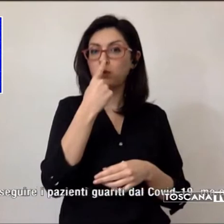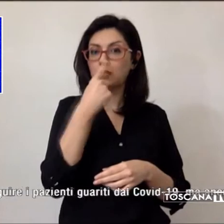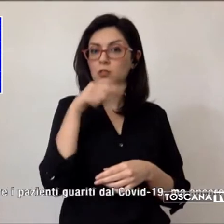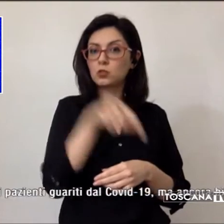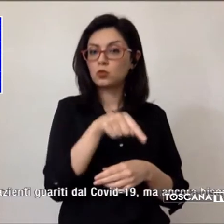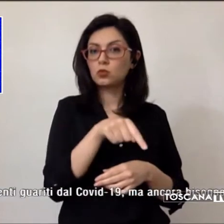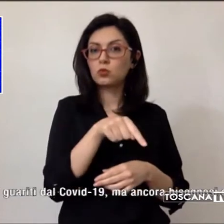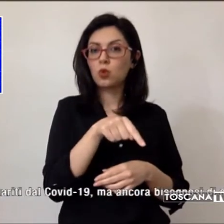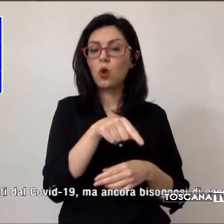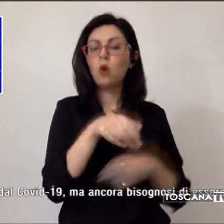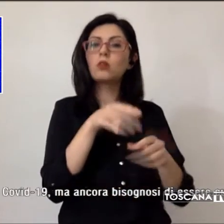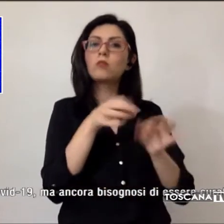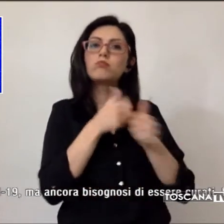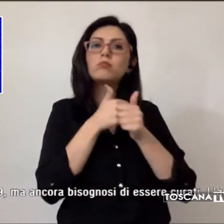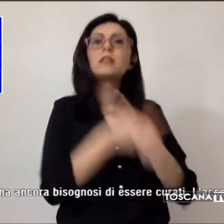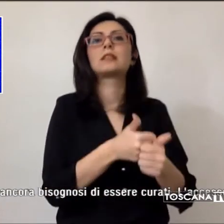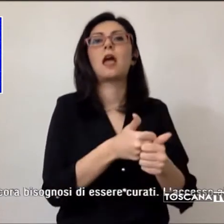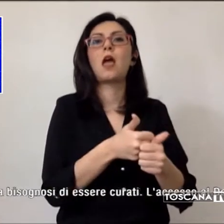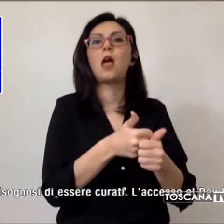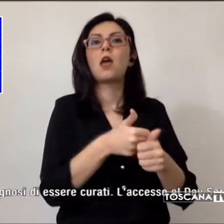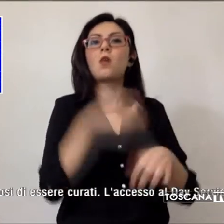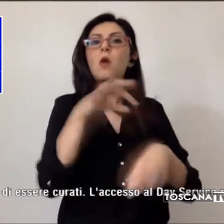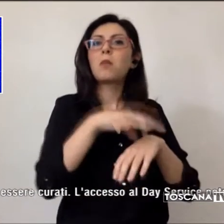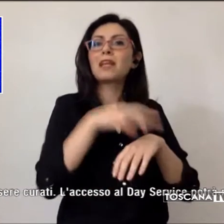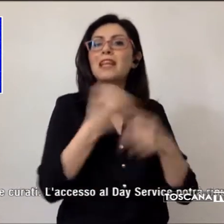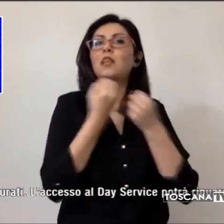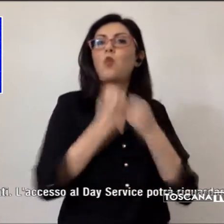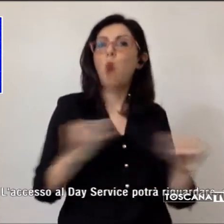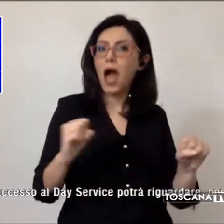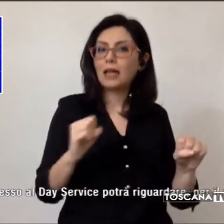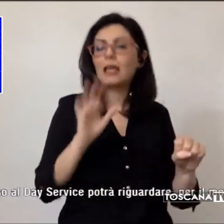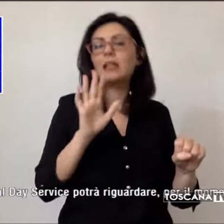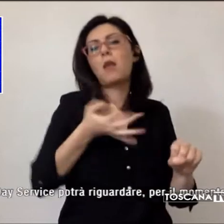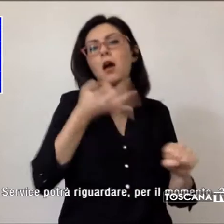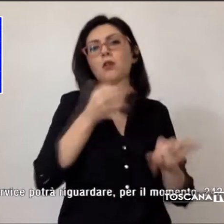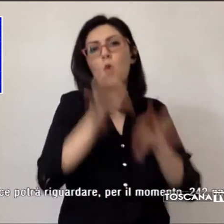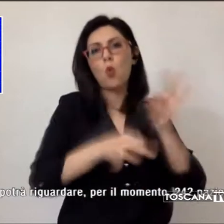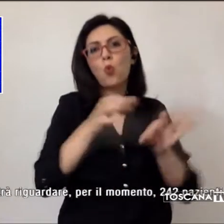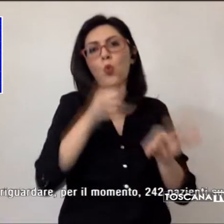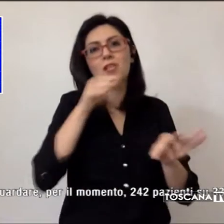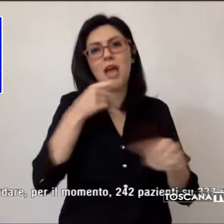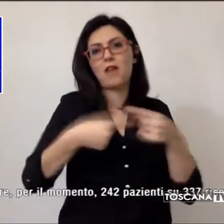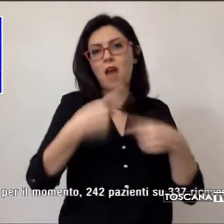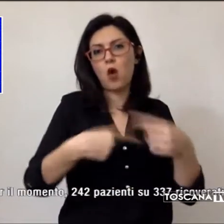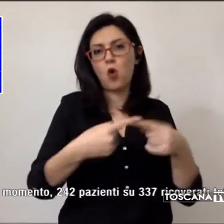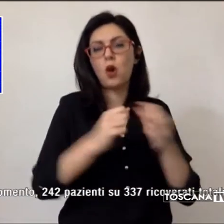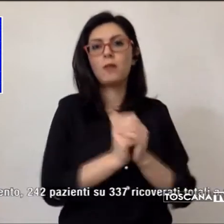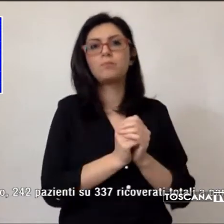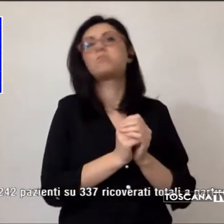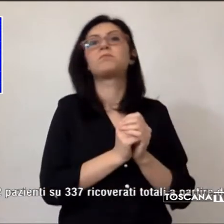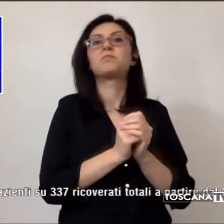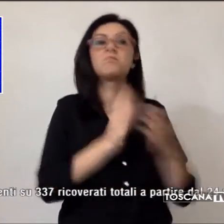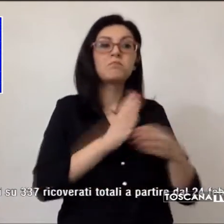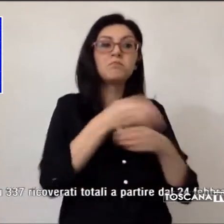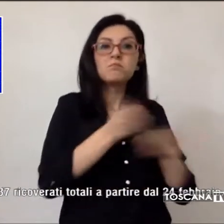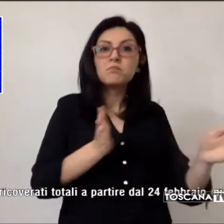Covid-19 ma ancora bisognosi di essere curati. L'accesso al day service potrà riguardare